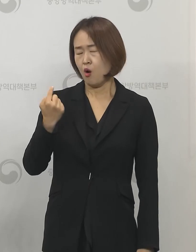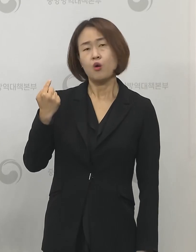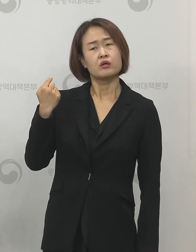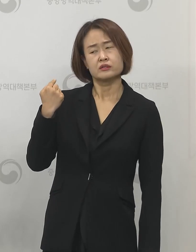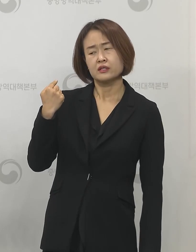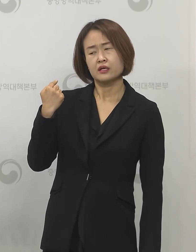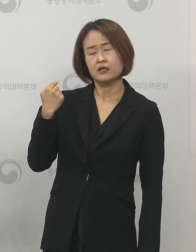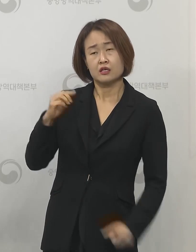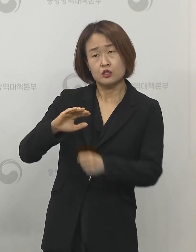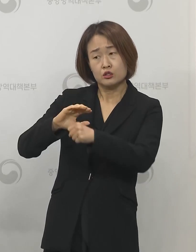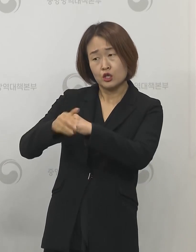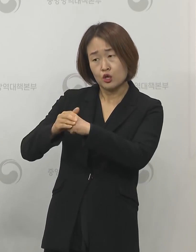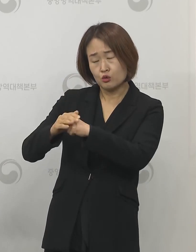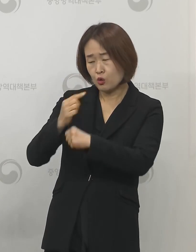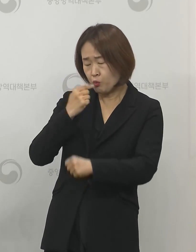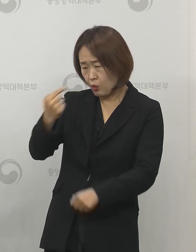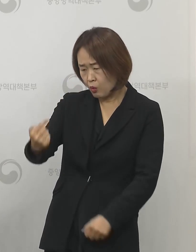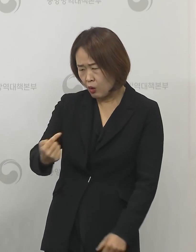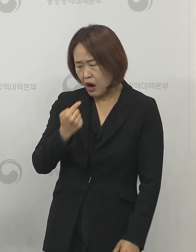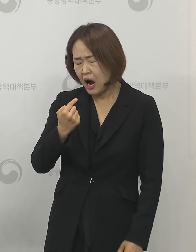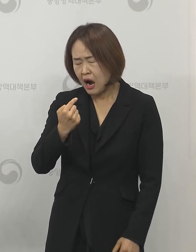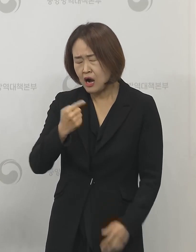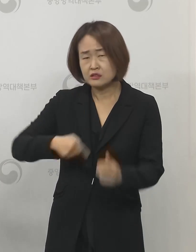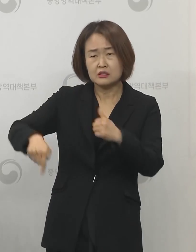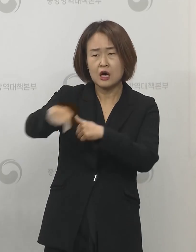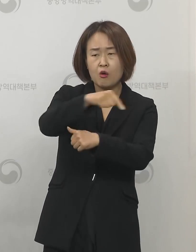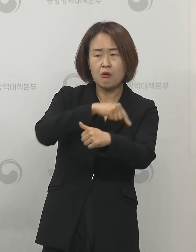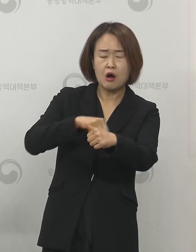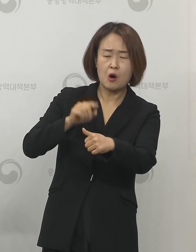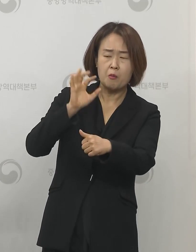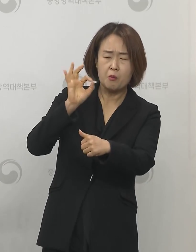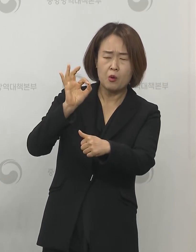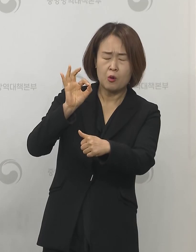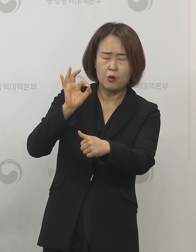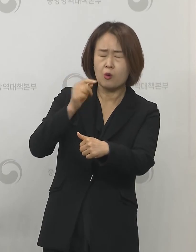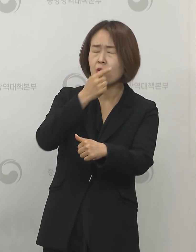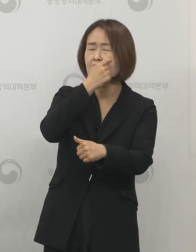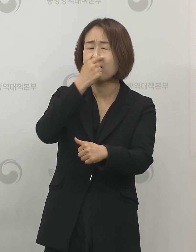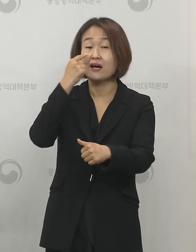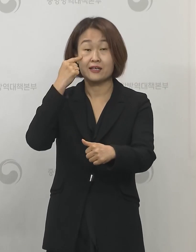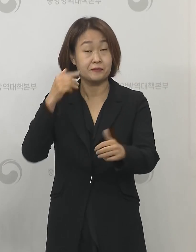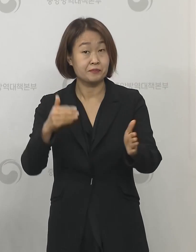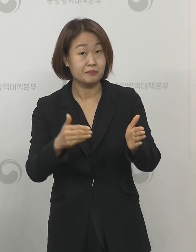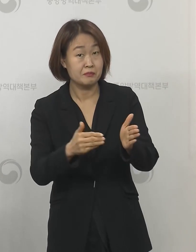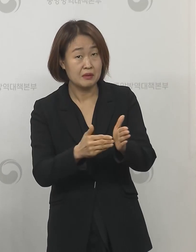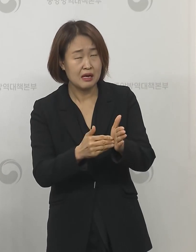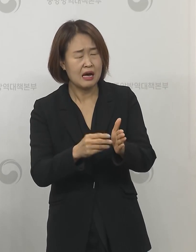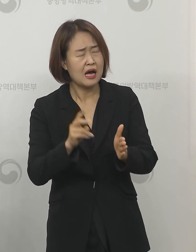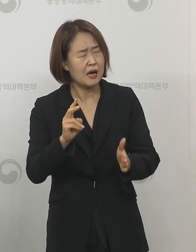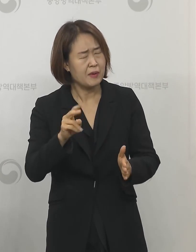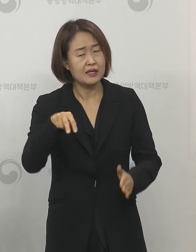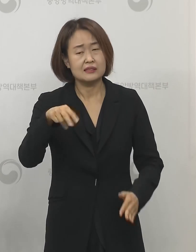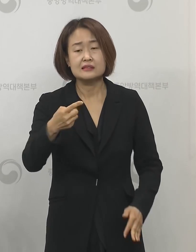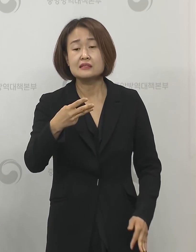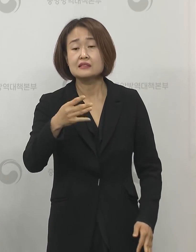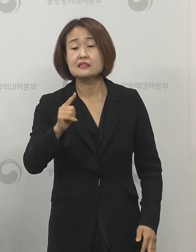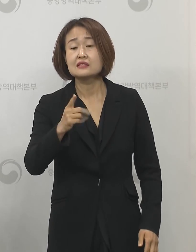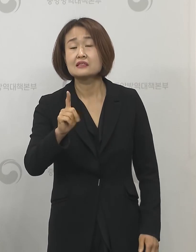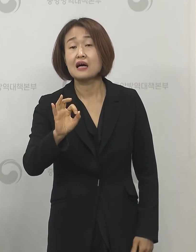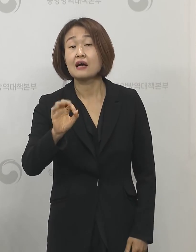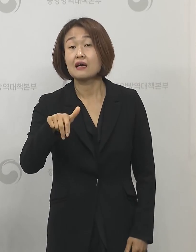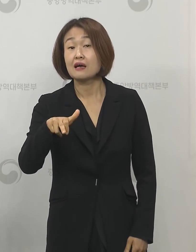대구의 보고를 통해서 상황은 확인은 했습니다 아마 그 당시에 스리랑카 유학생이